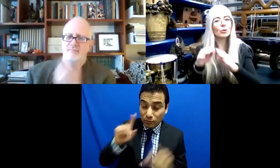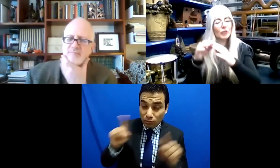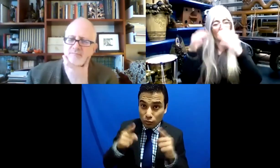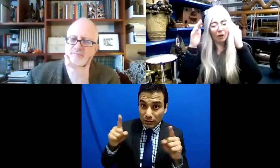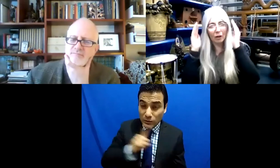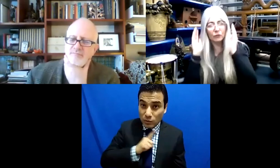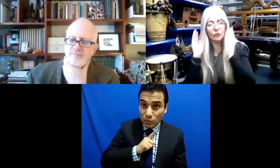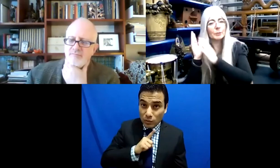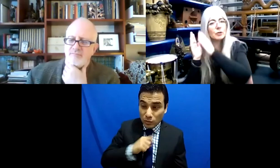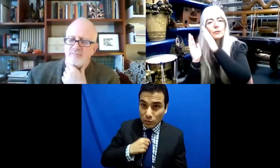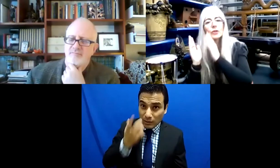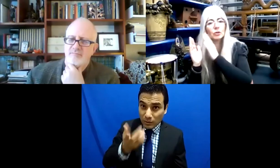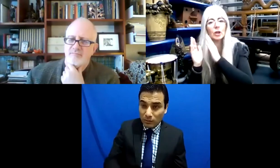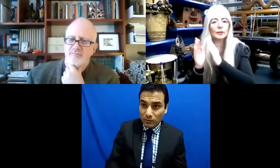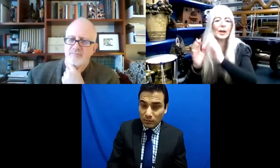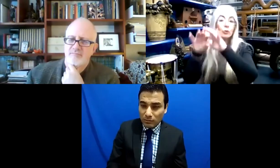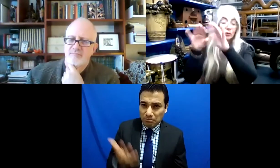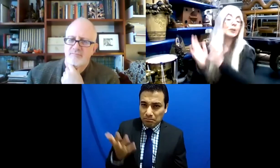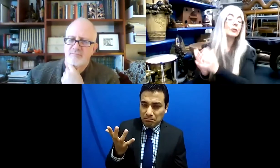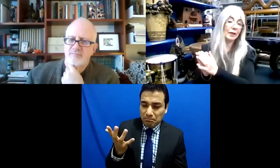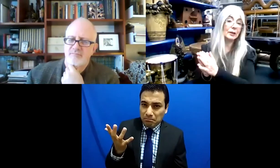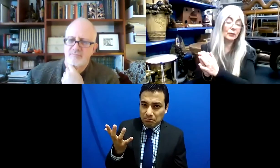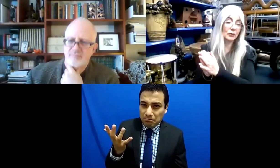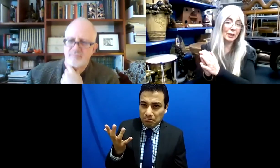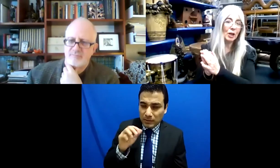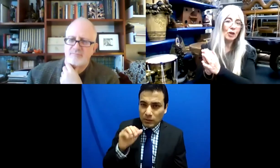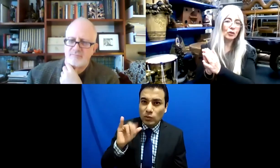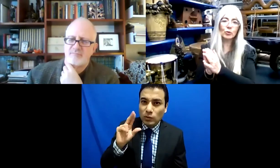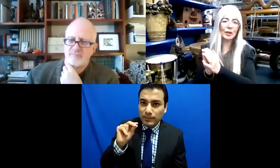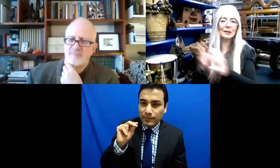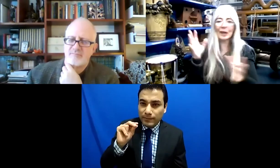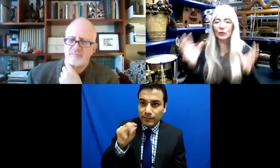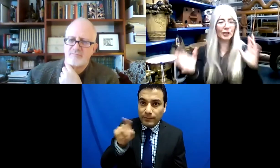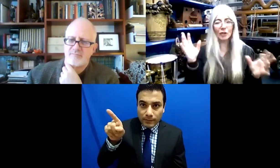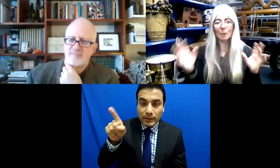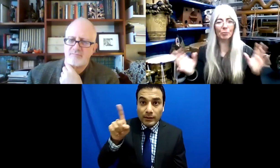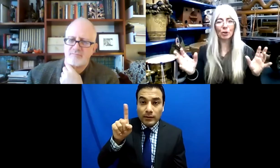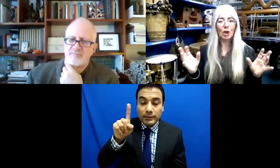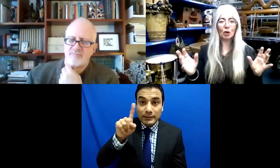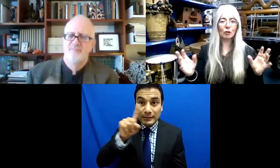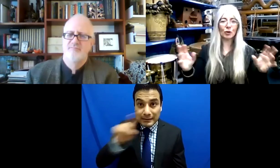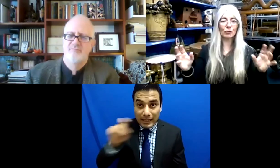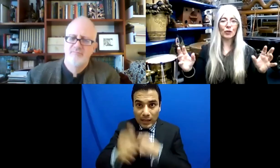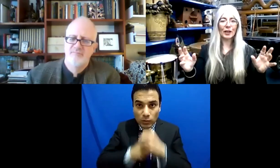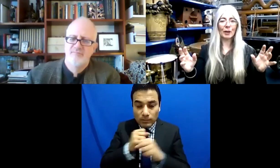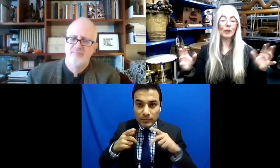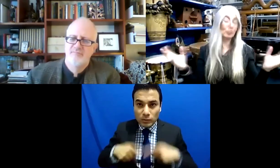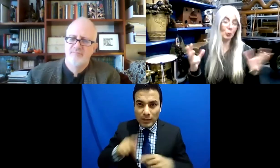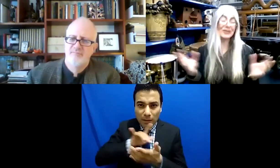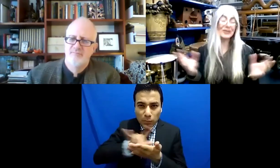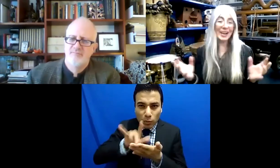Pero en esos 100 años de encaminar a las personas a las orquestas, no podían